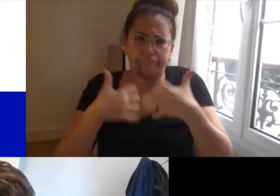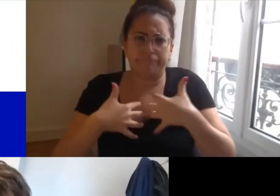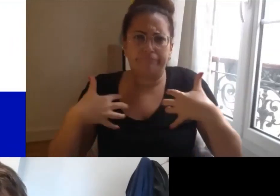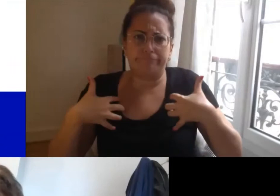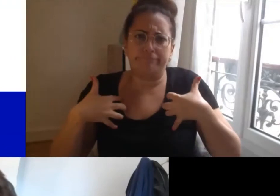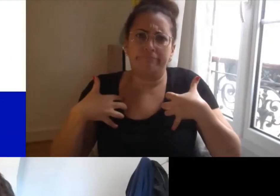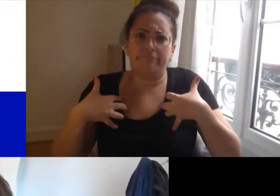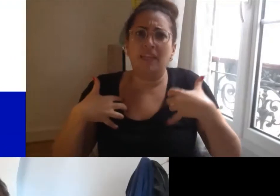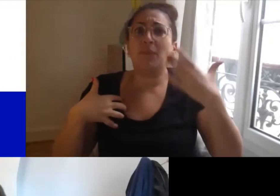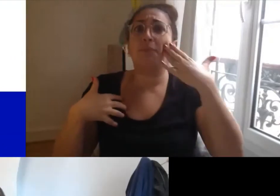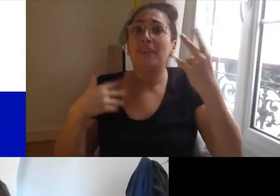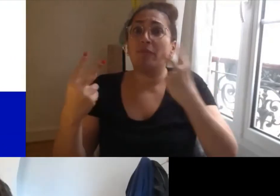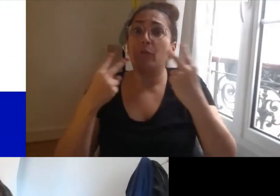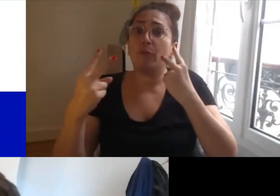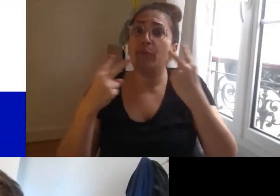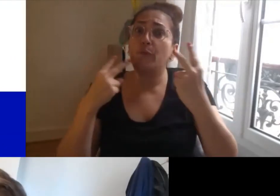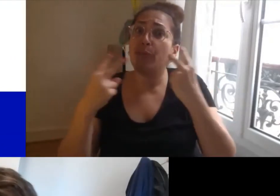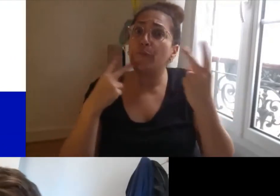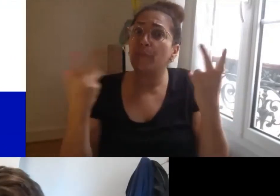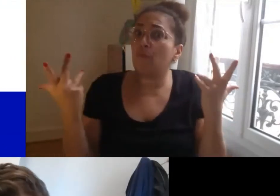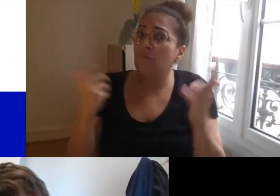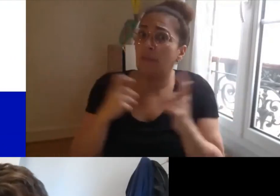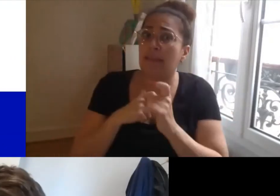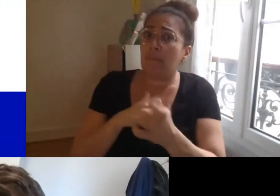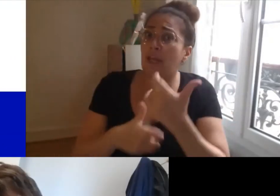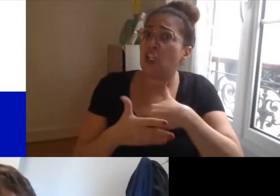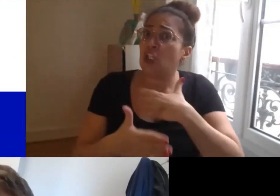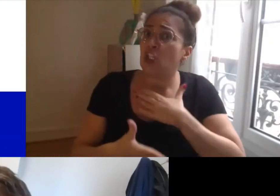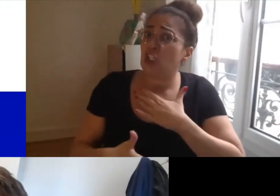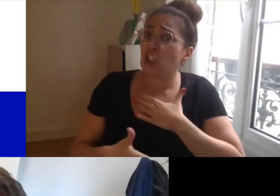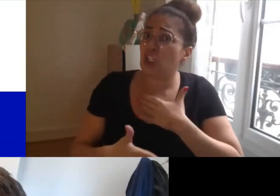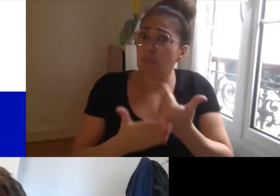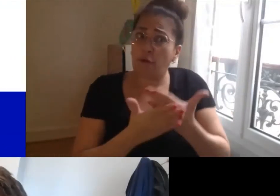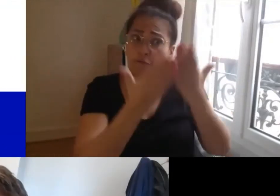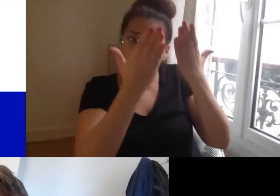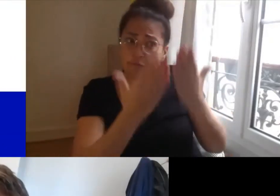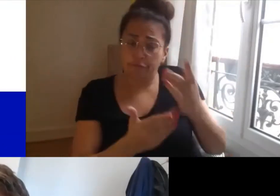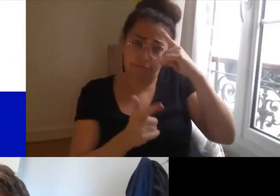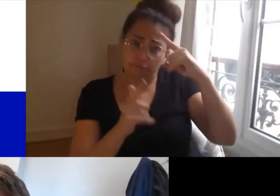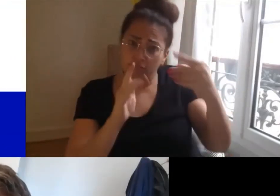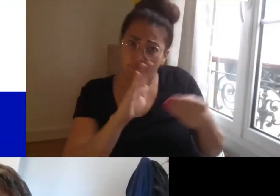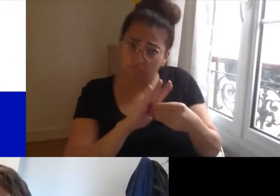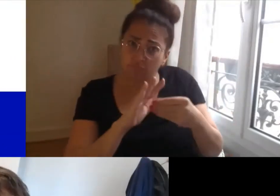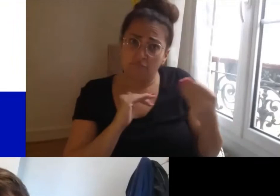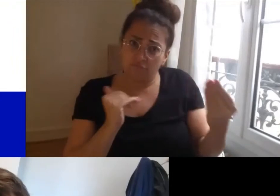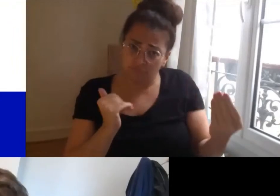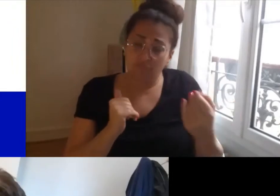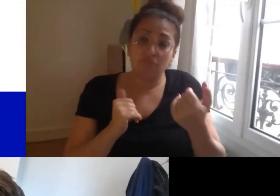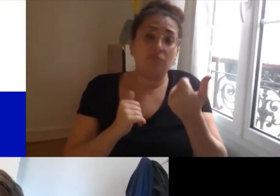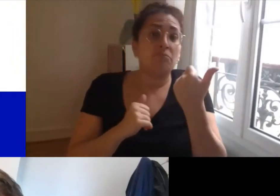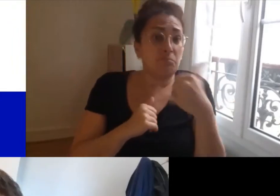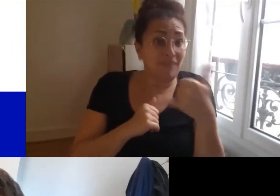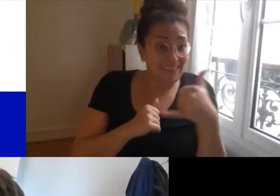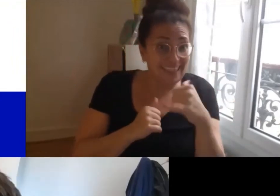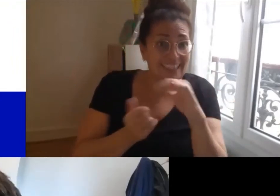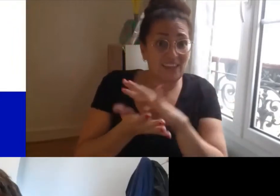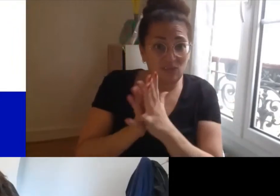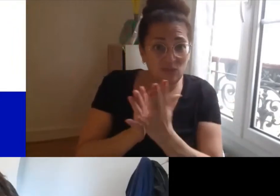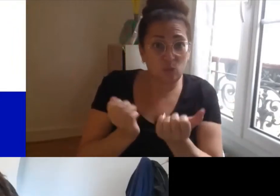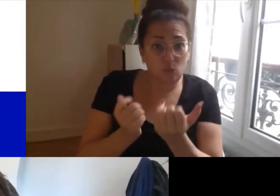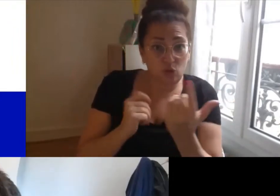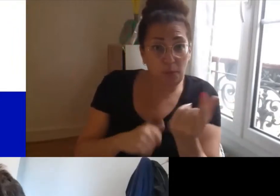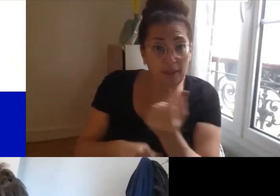démarche tout en restant dans cette démarche de partenariat avec les associations qui vraiment nous